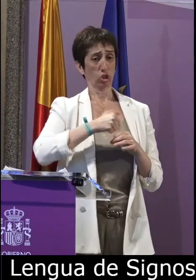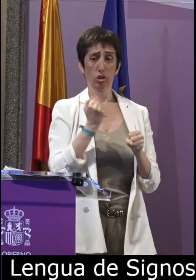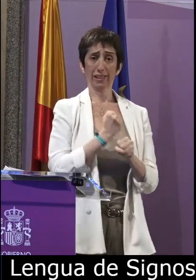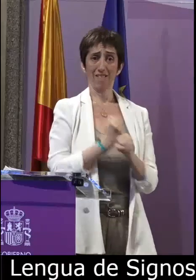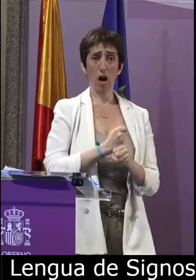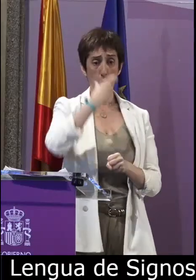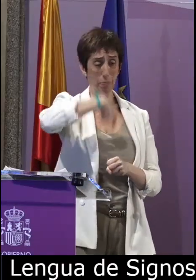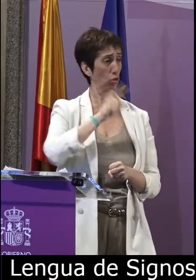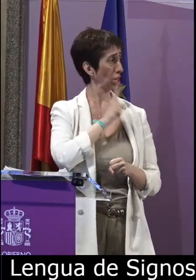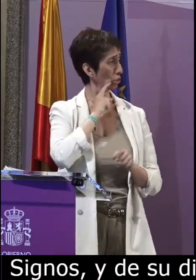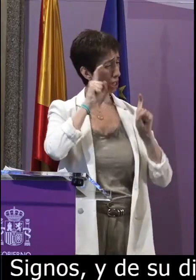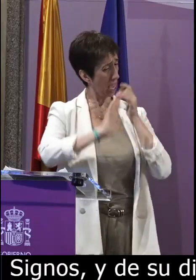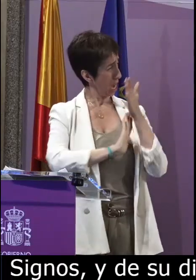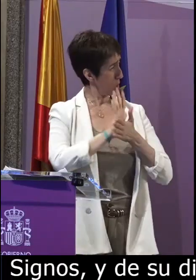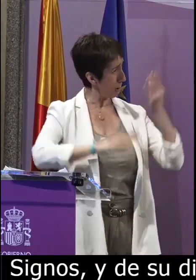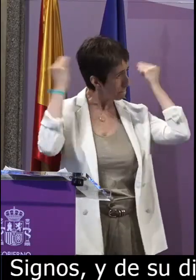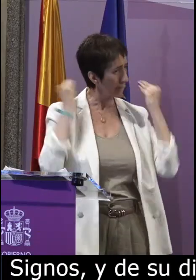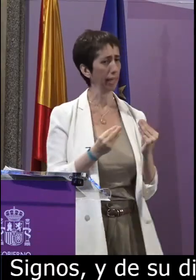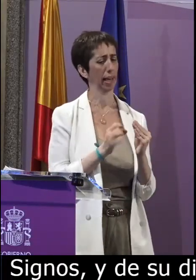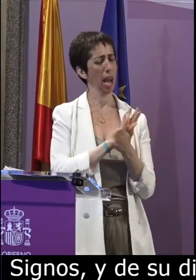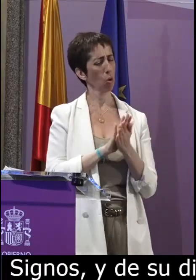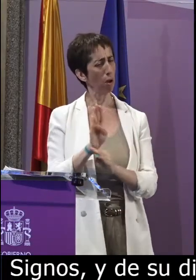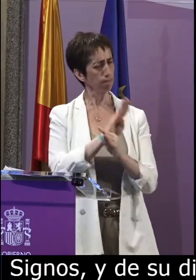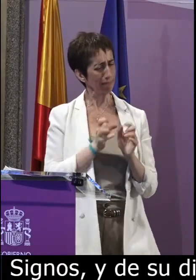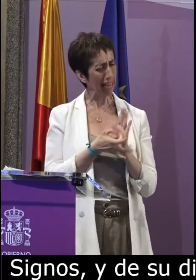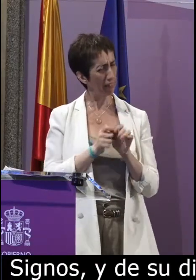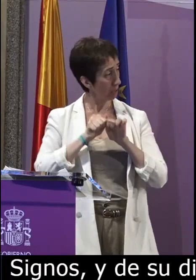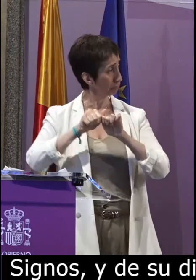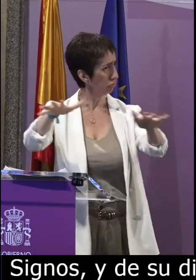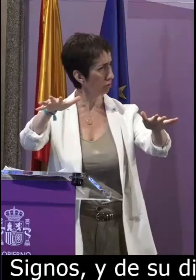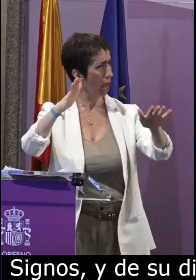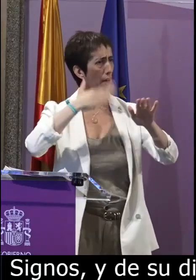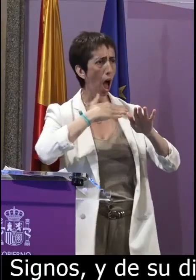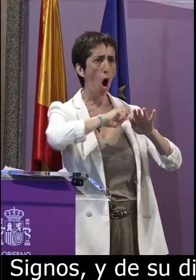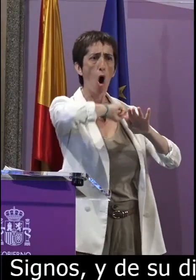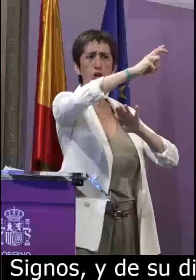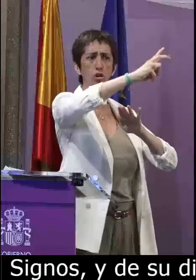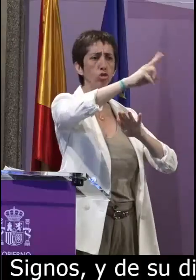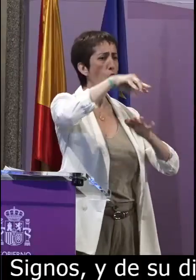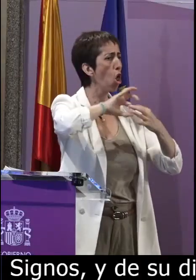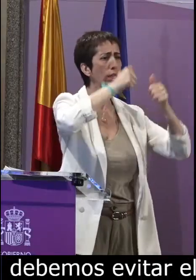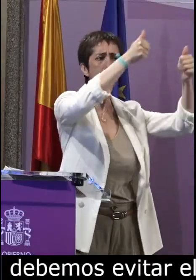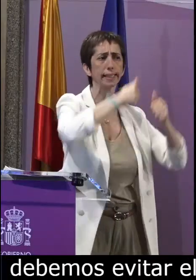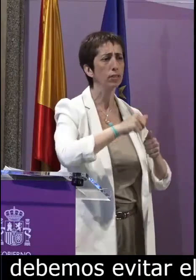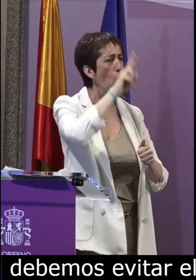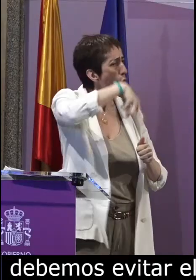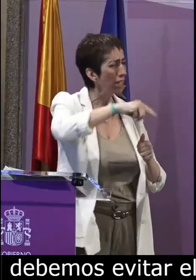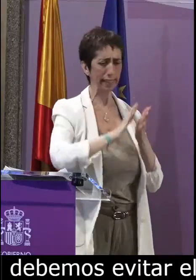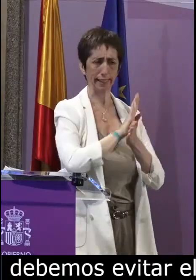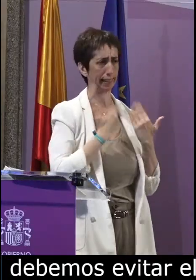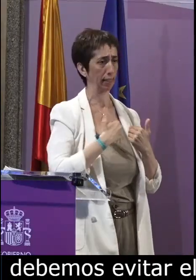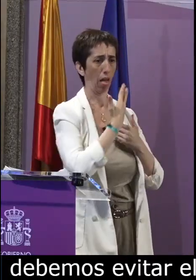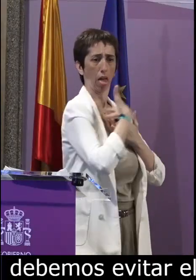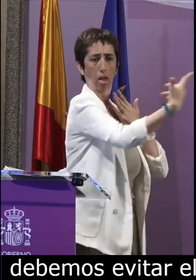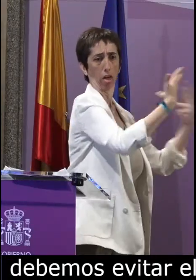debemos evitar el intrusismo de otros profesionales en la docencia y la enseñanza